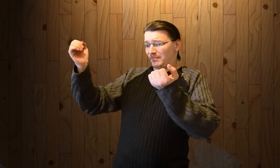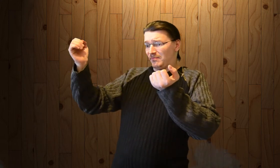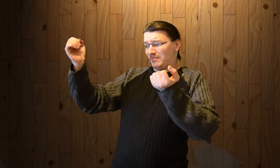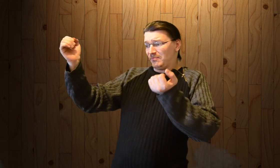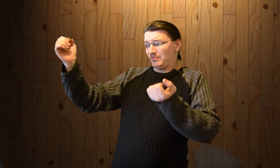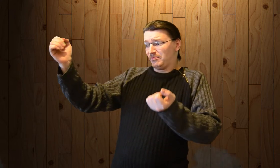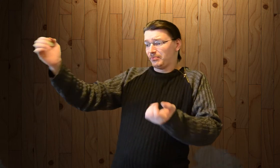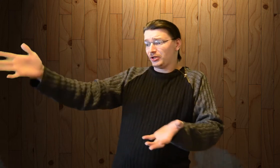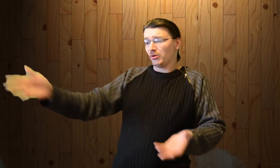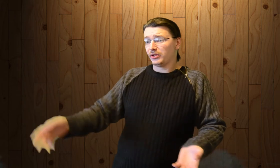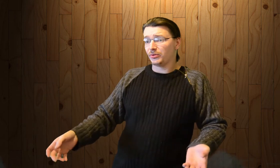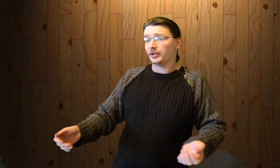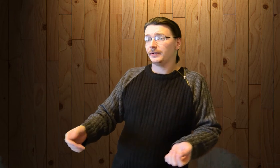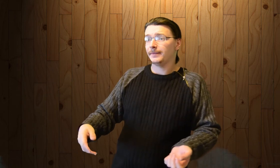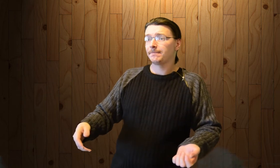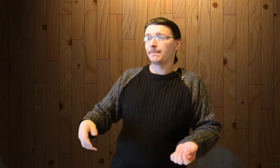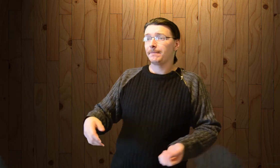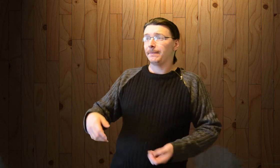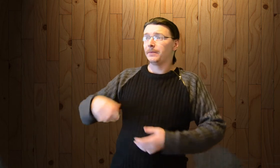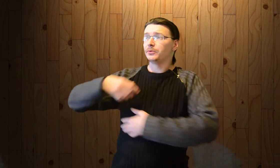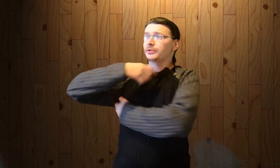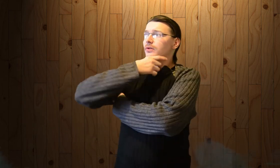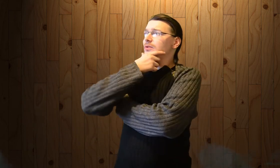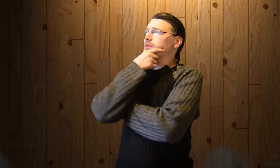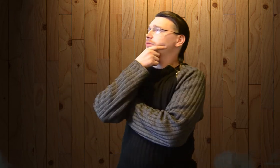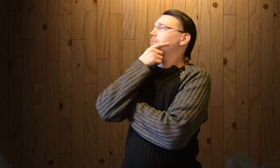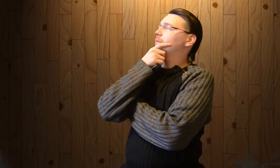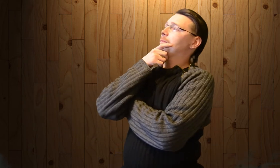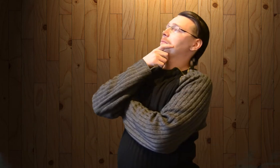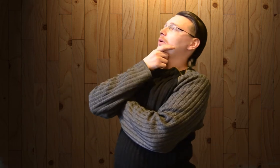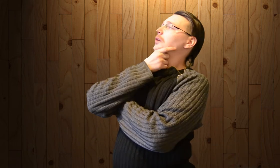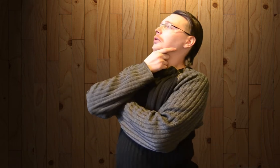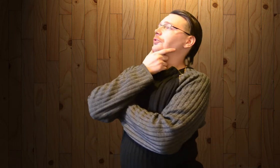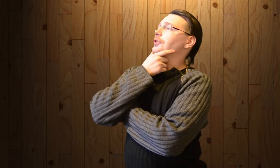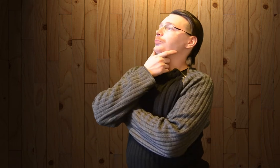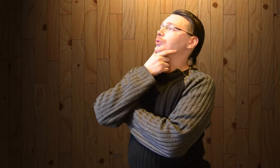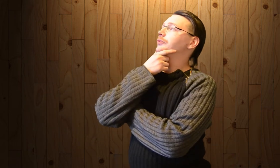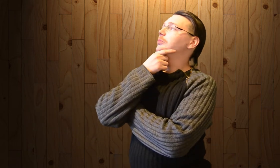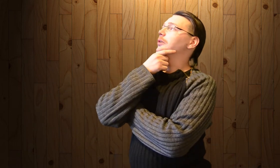И пришел такой, думаешь, о, сейчас будут выборы.